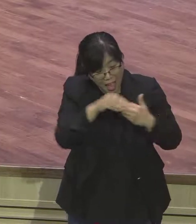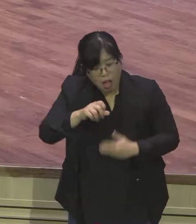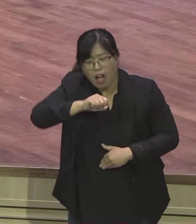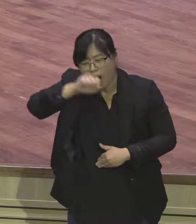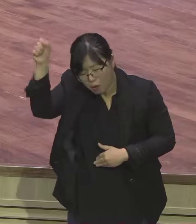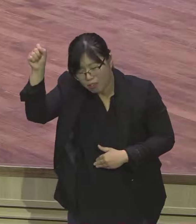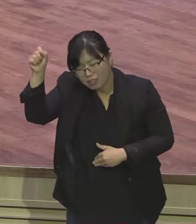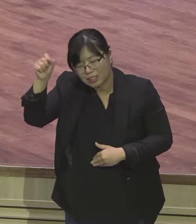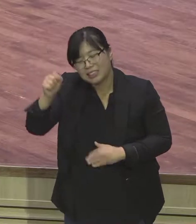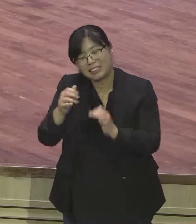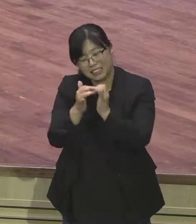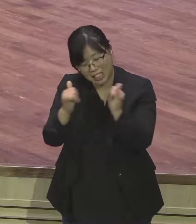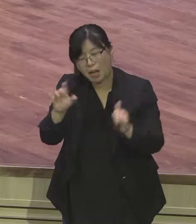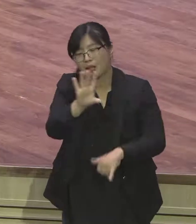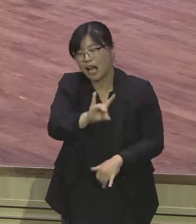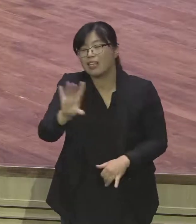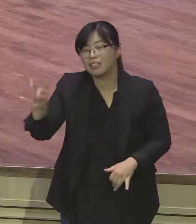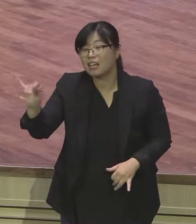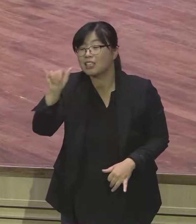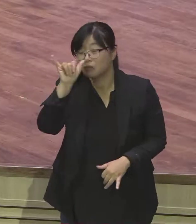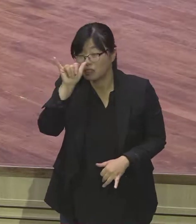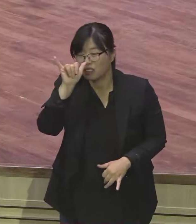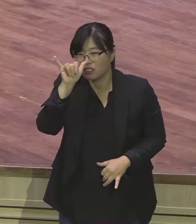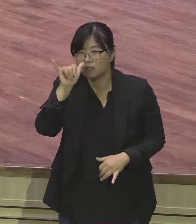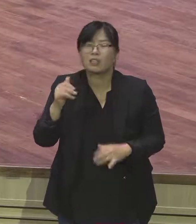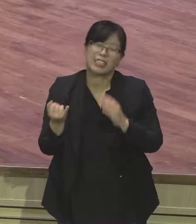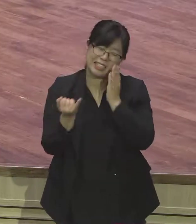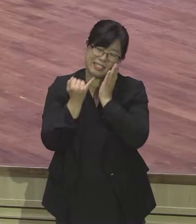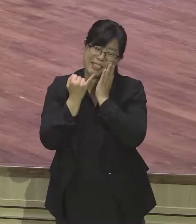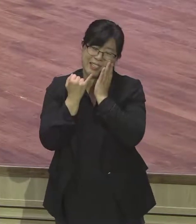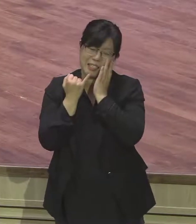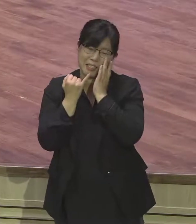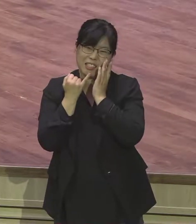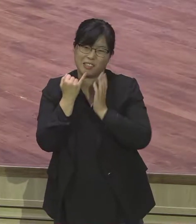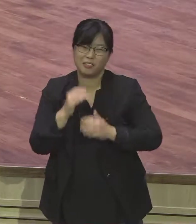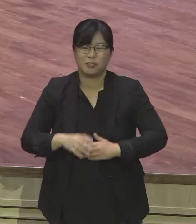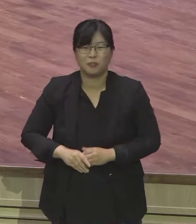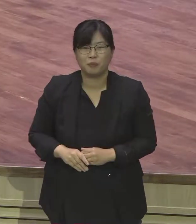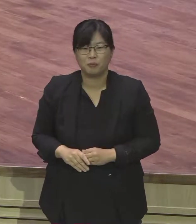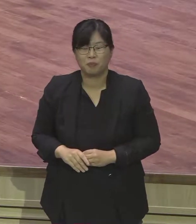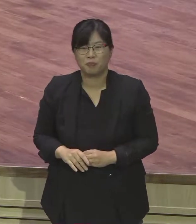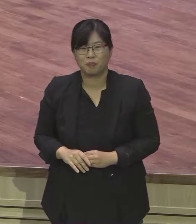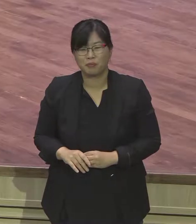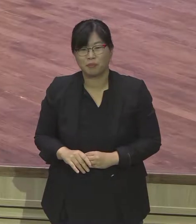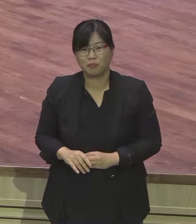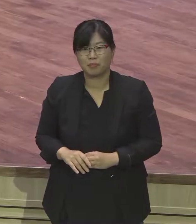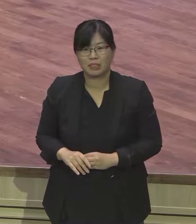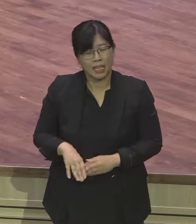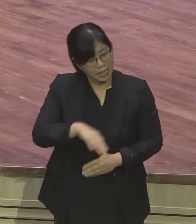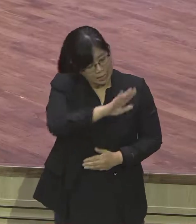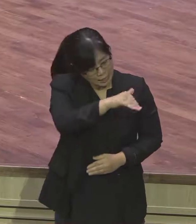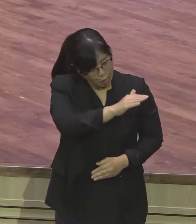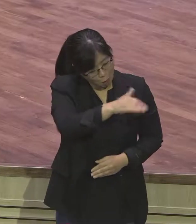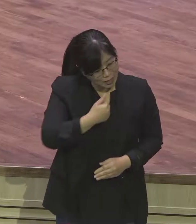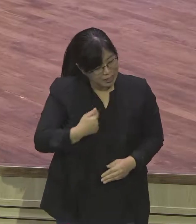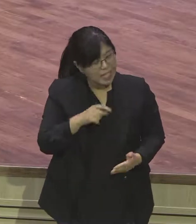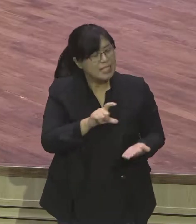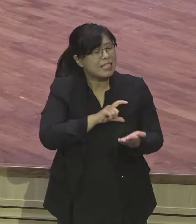되어지게끔 하는 모든 기관들도 있고 부서들도 있고 그런 분들도 있어요. 우리 목사님들은 사역하다 보니까